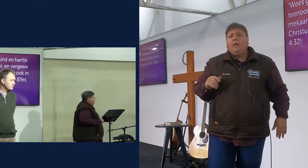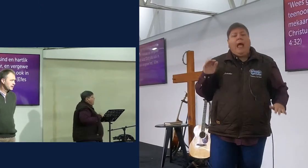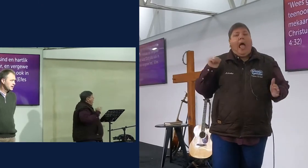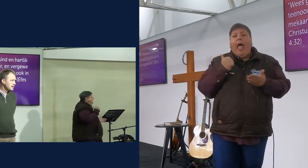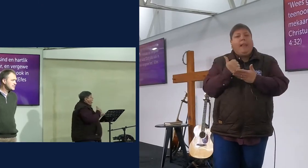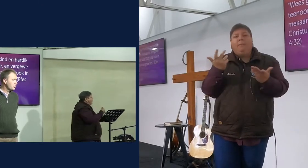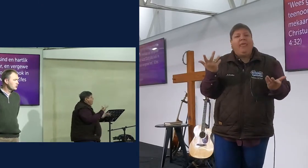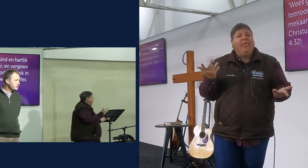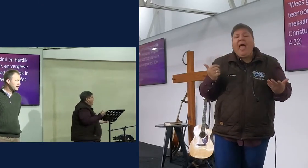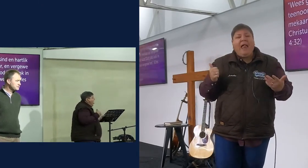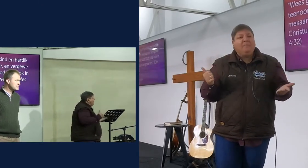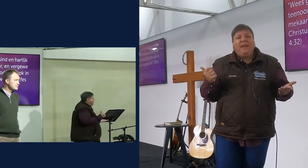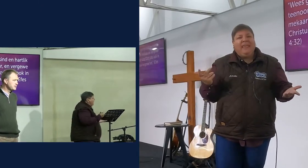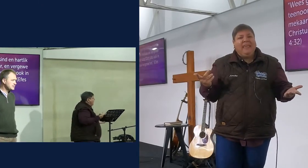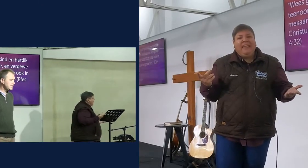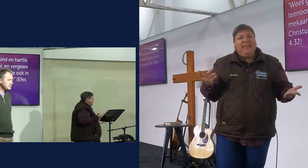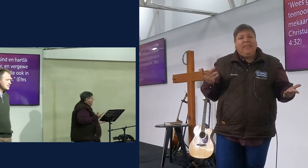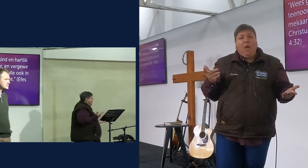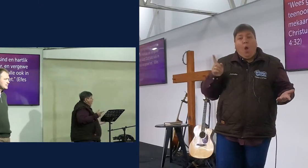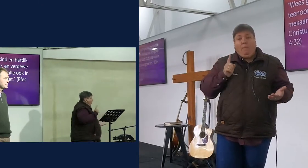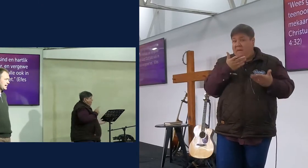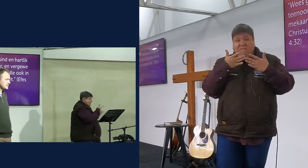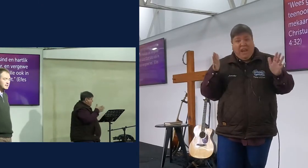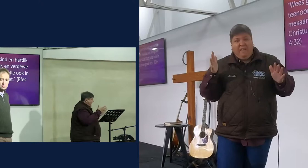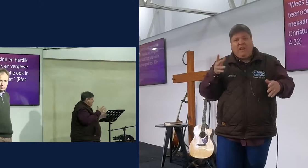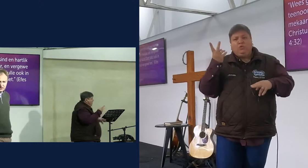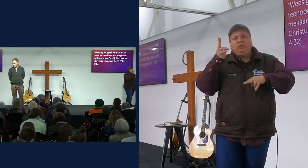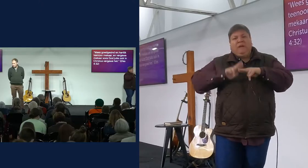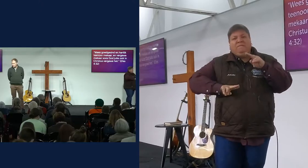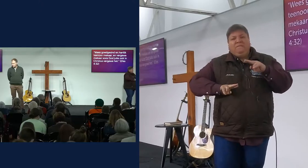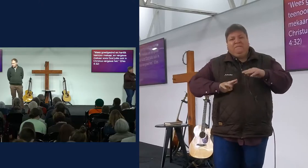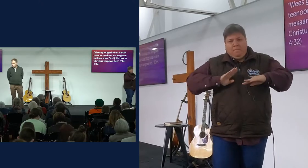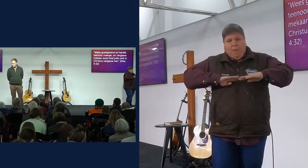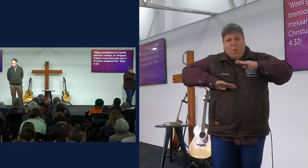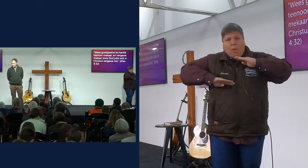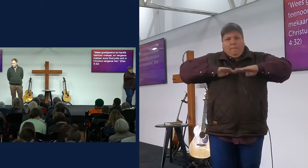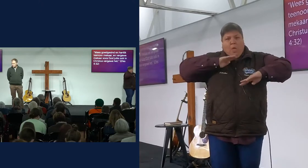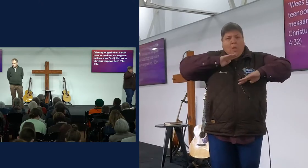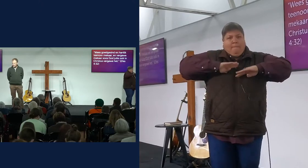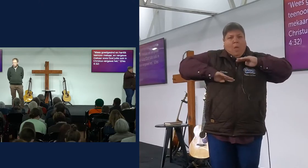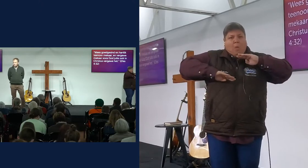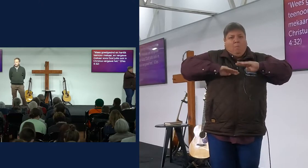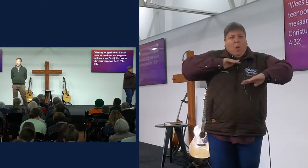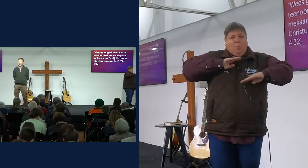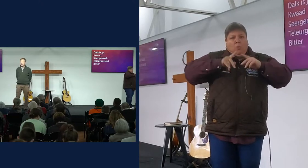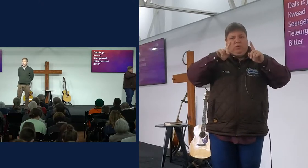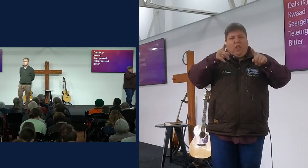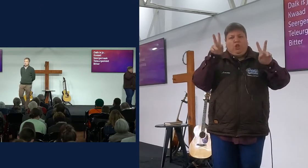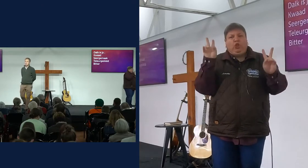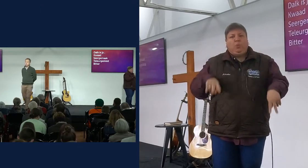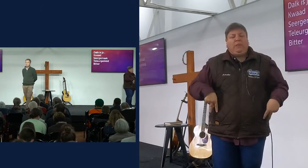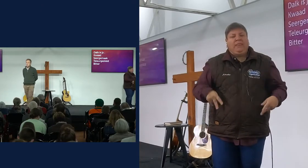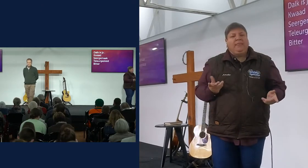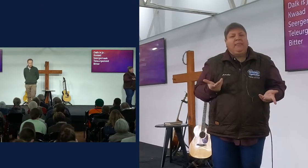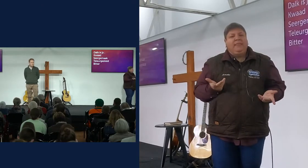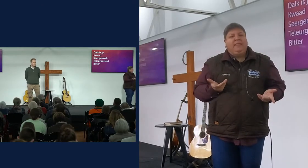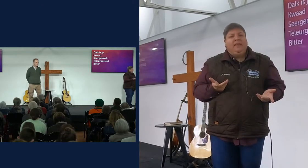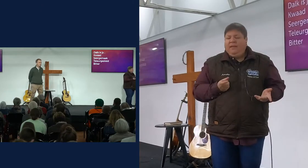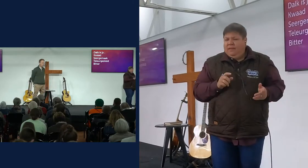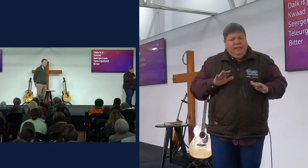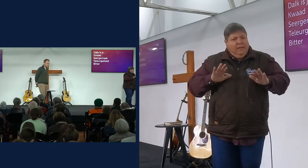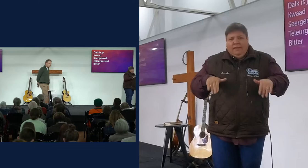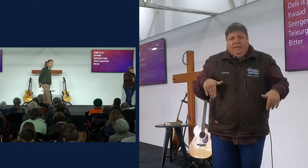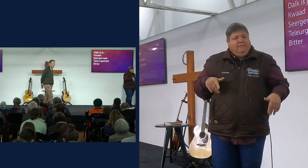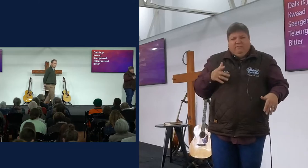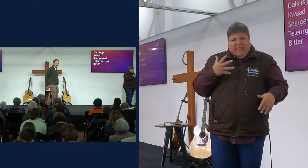help nie hulle sê, onvergifnis en bitterheid is gif wat ek drink en hoop aan jou gaan dood moet nie daar gaan nie, dit gaan jou net terughoud so daar ek sê jy